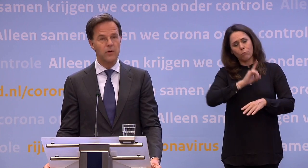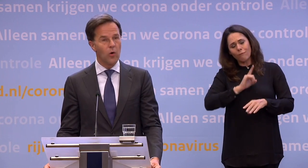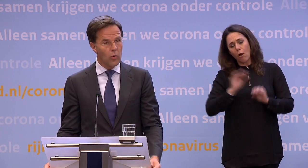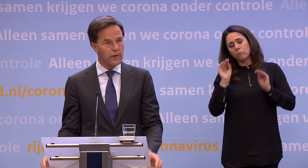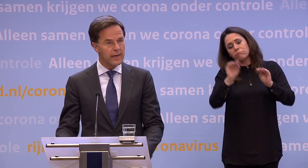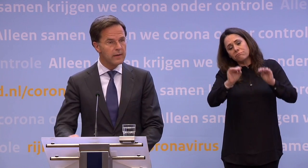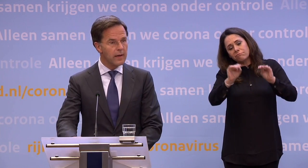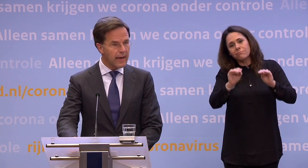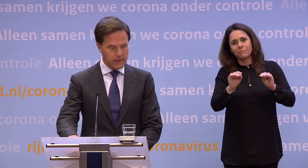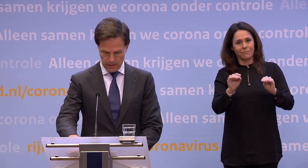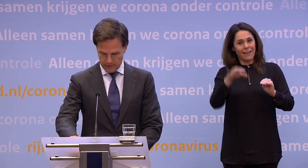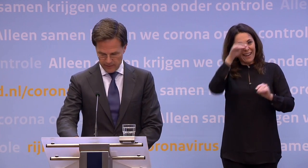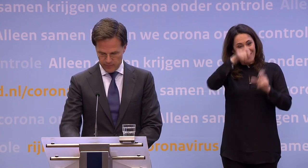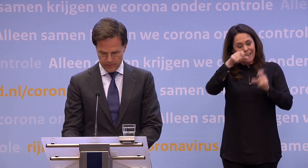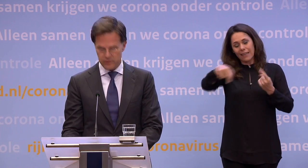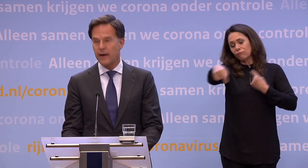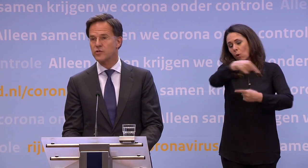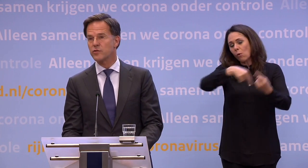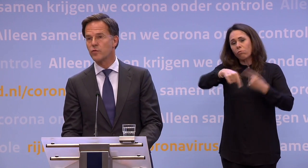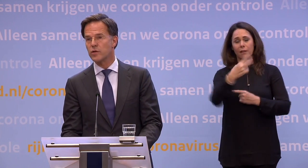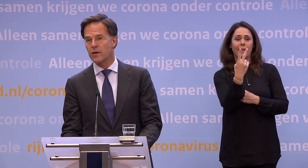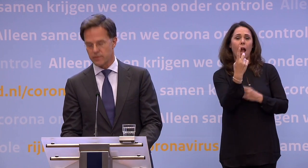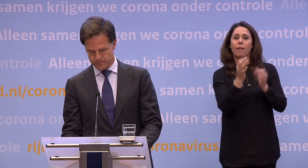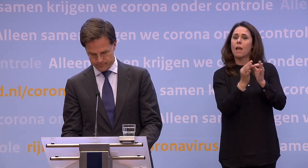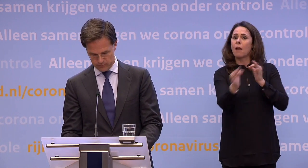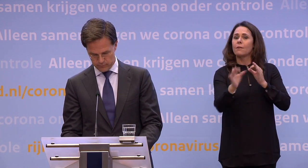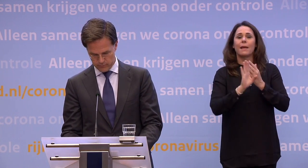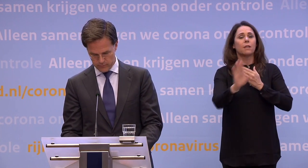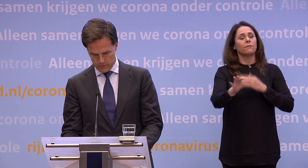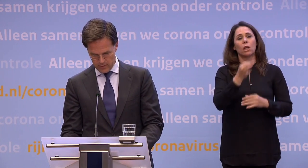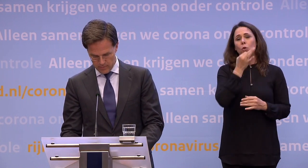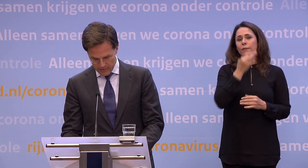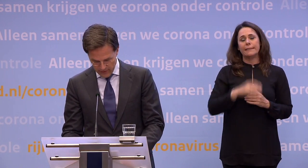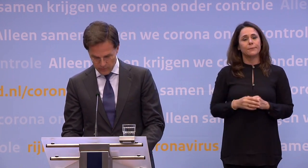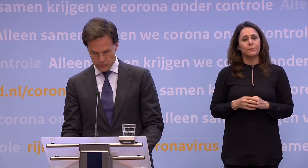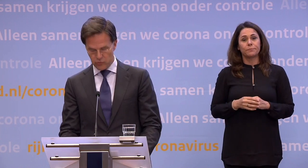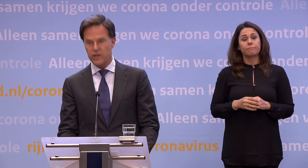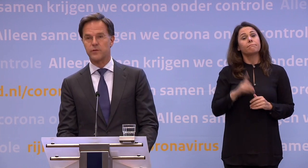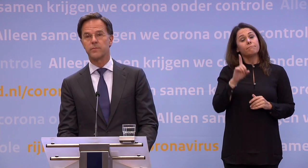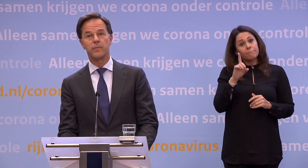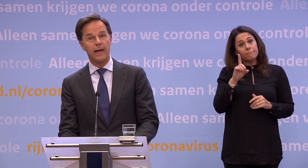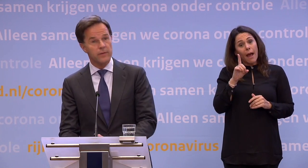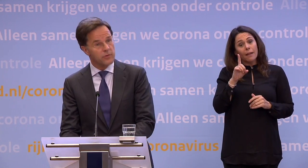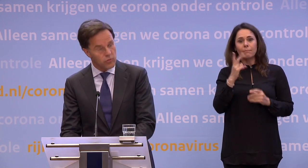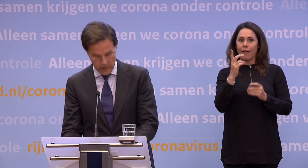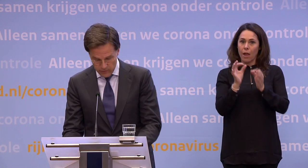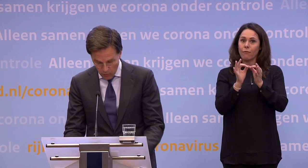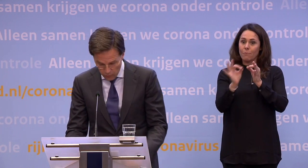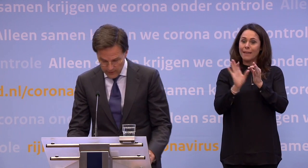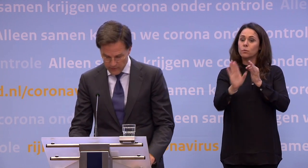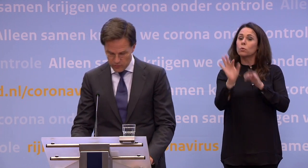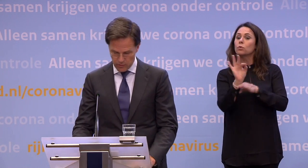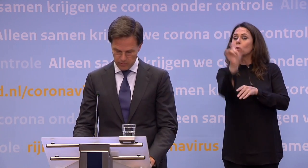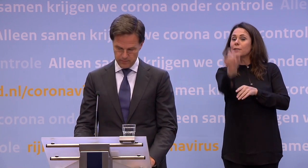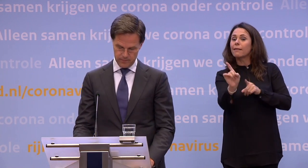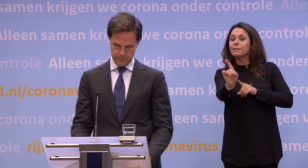leerlingen onderling geen anderhalve meter afstand hoeven te houden. Maar wel tot de docenten. En de docenten